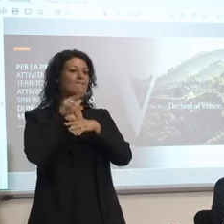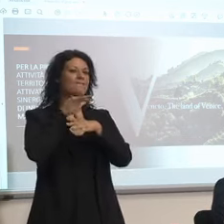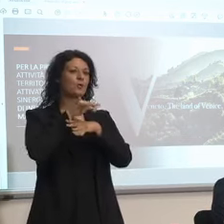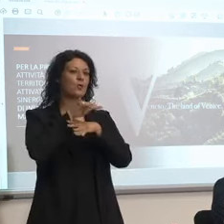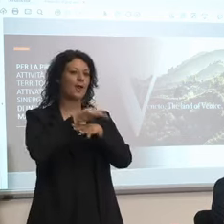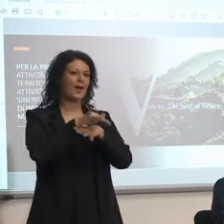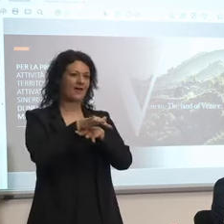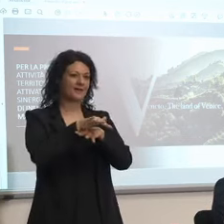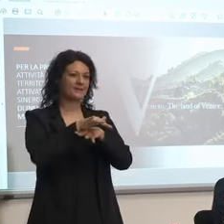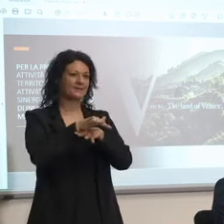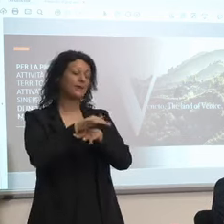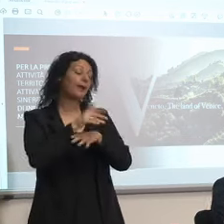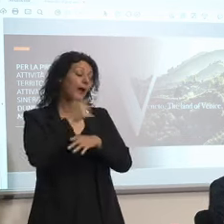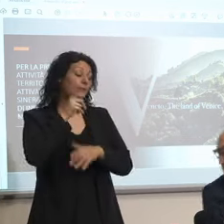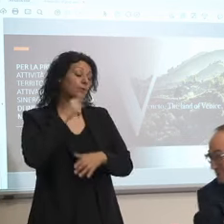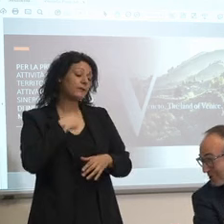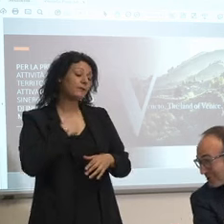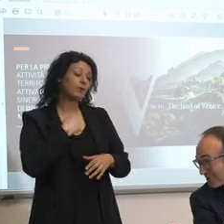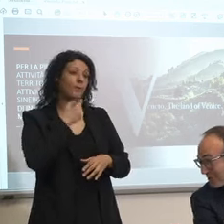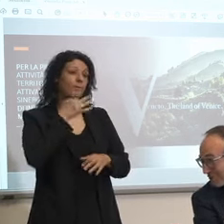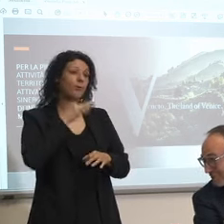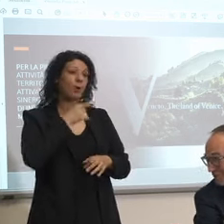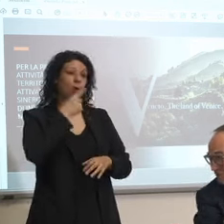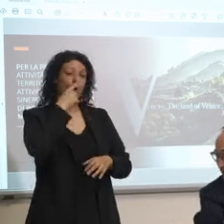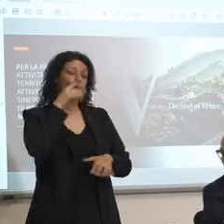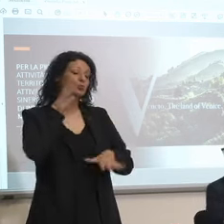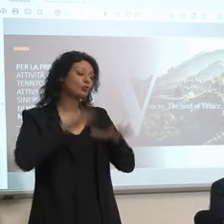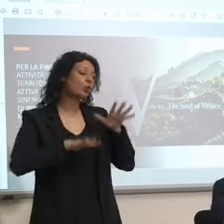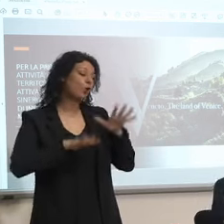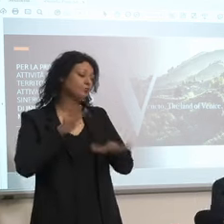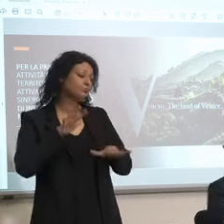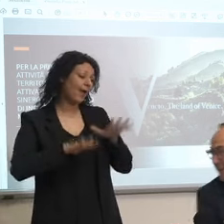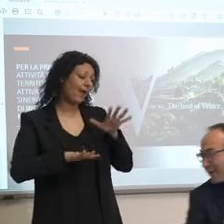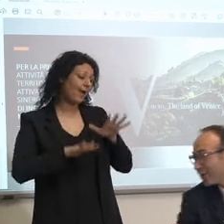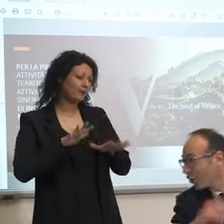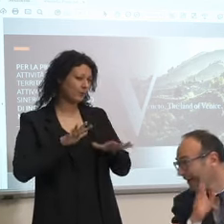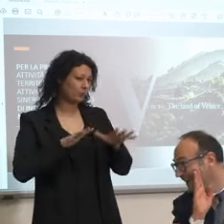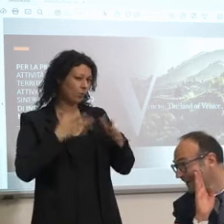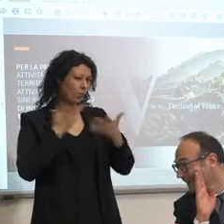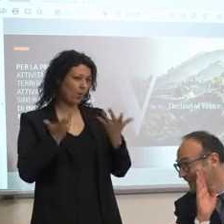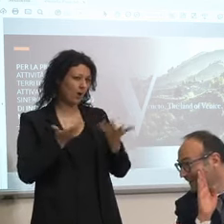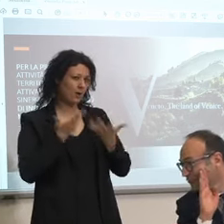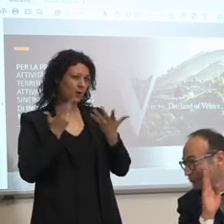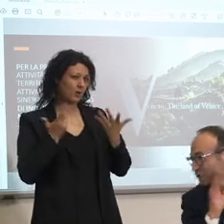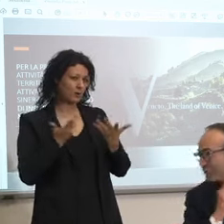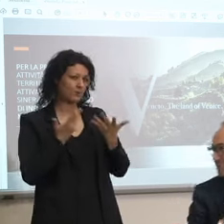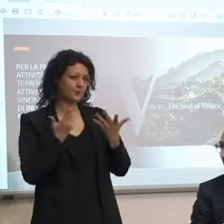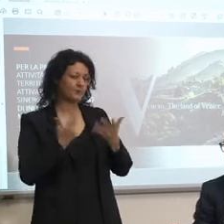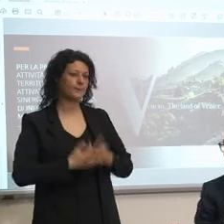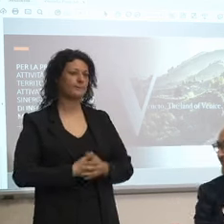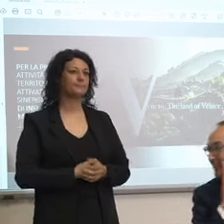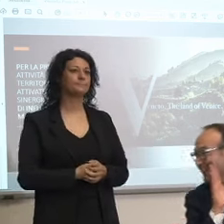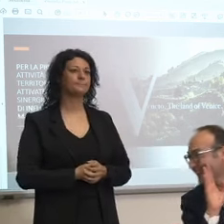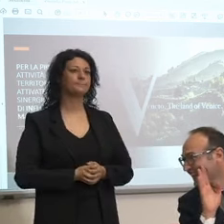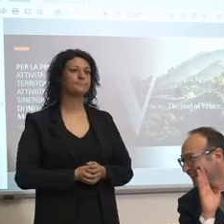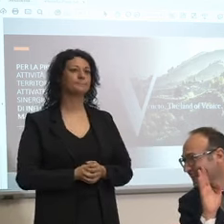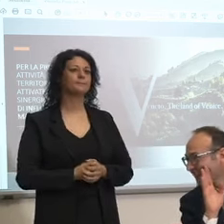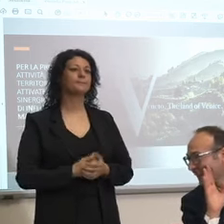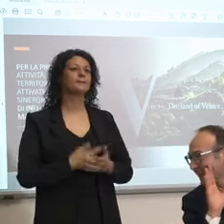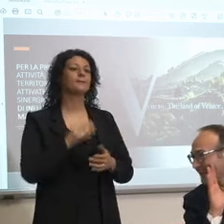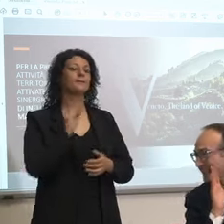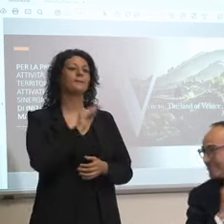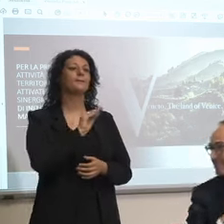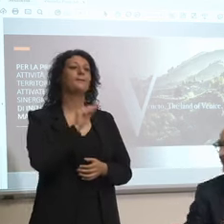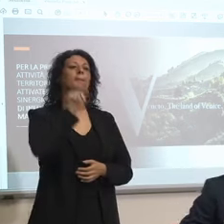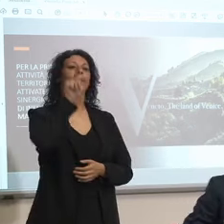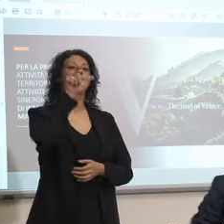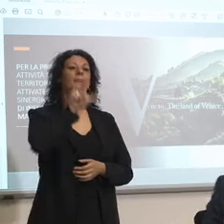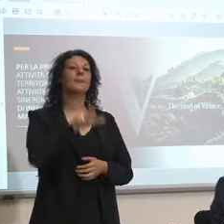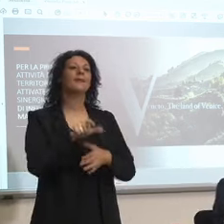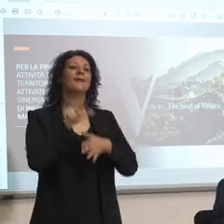a volte sono sospettoso perché non dimentico che siamo in Italia assessore gli influencer